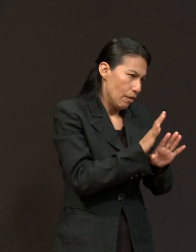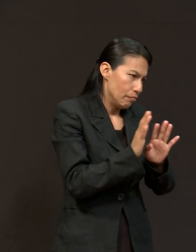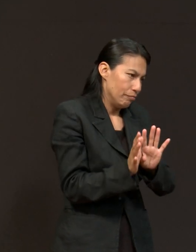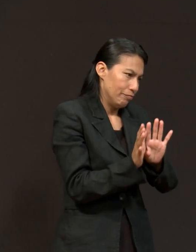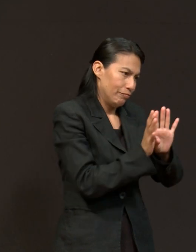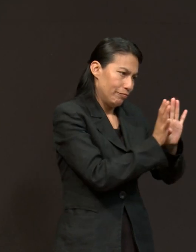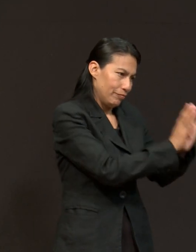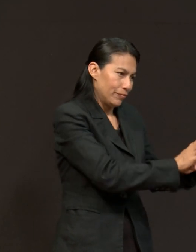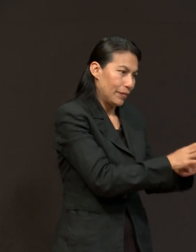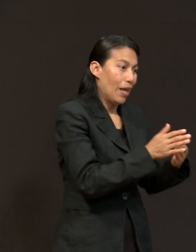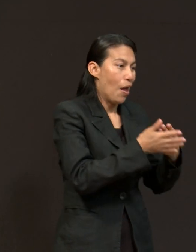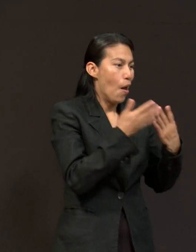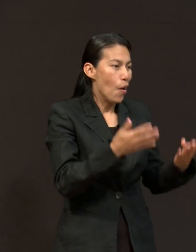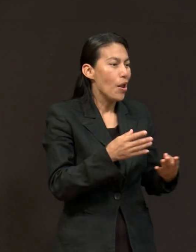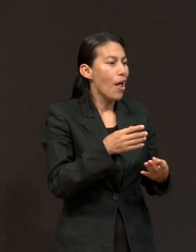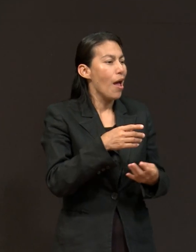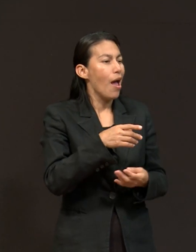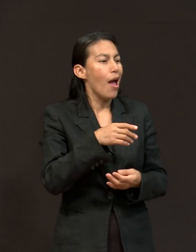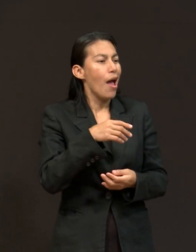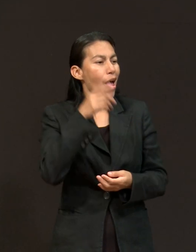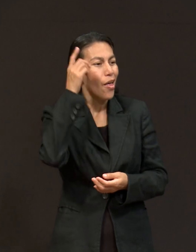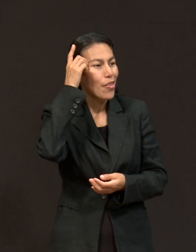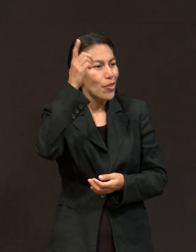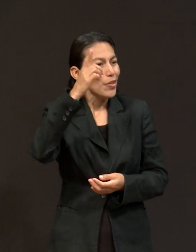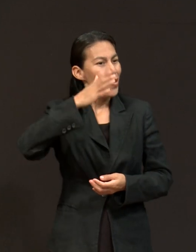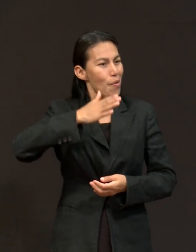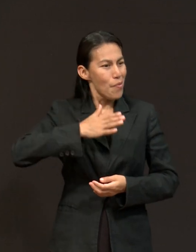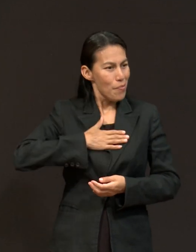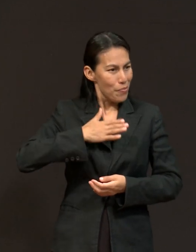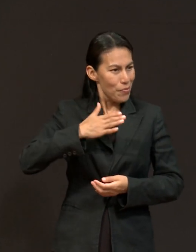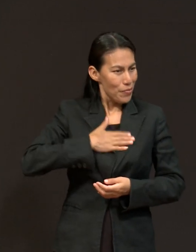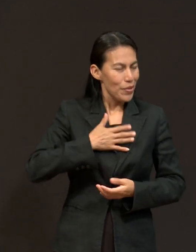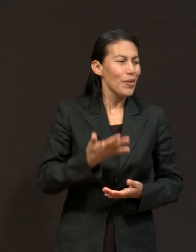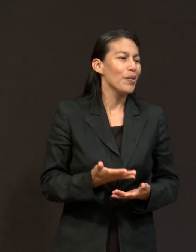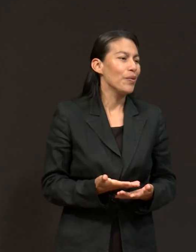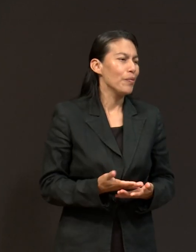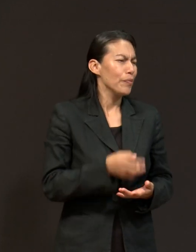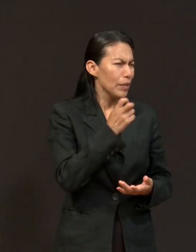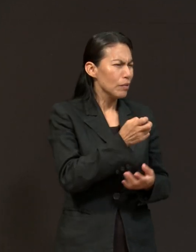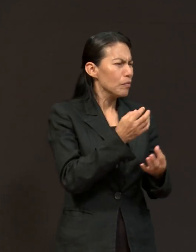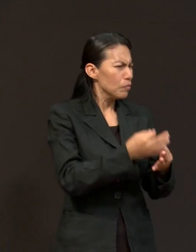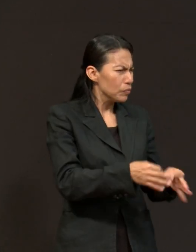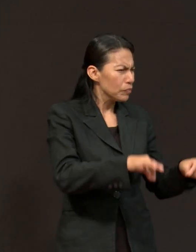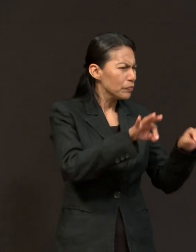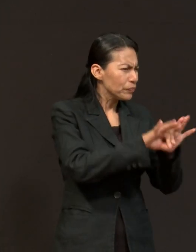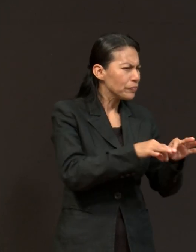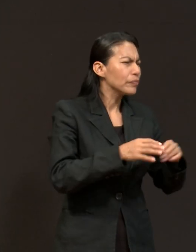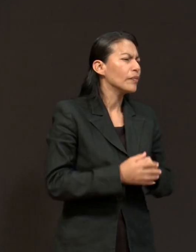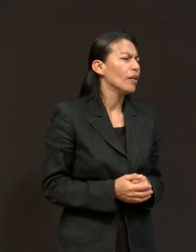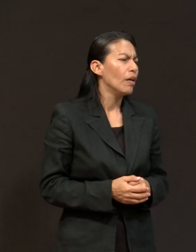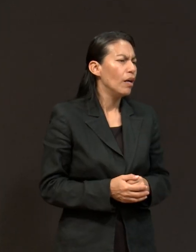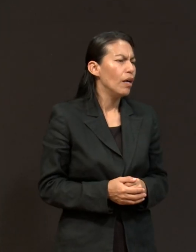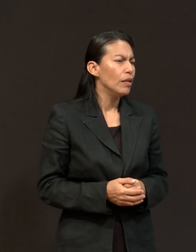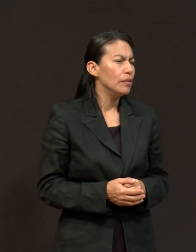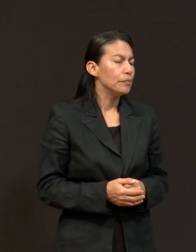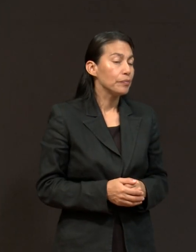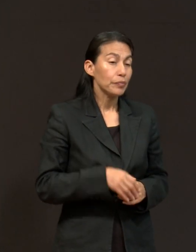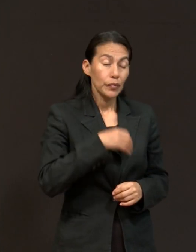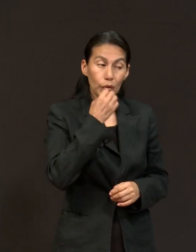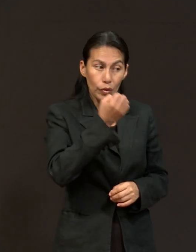esa transición es muy importante. Por lo tanto, la oración es crucial para los adolescentes. Y es que la oración tiene que